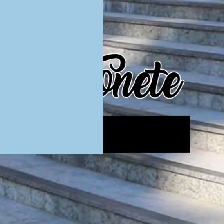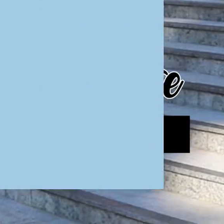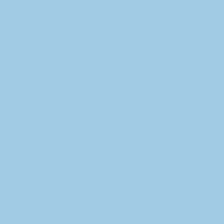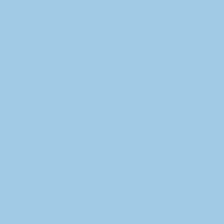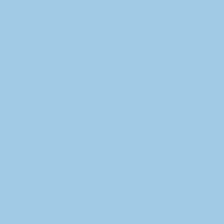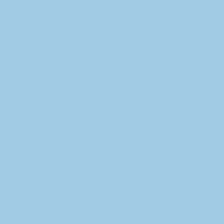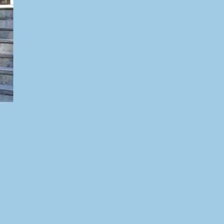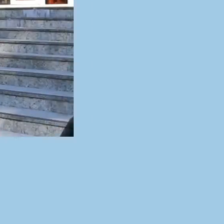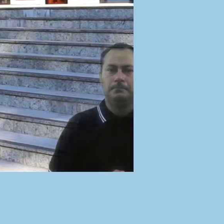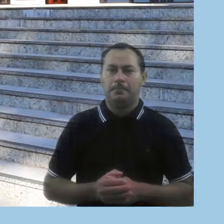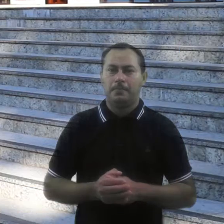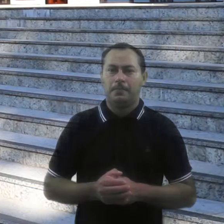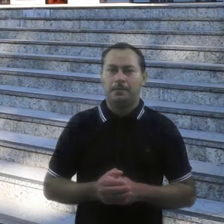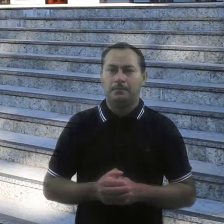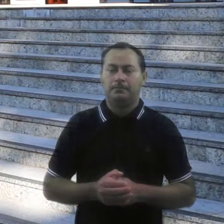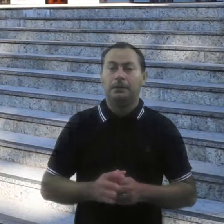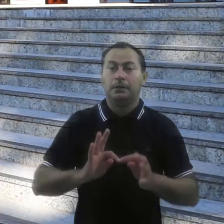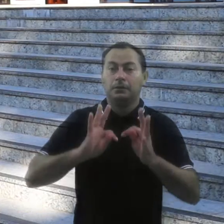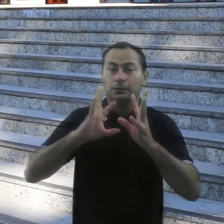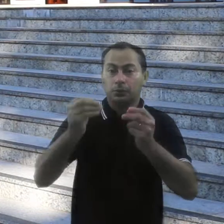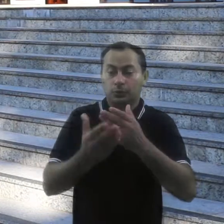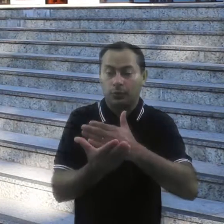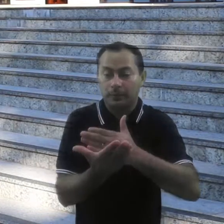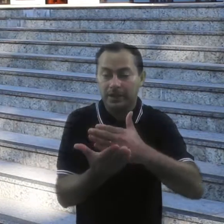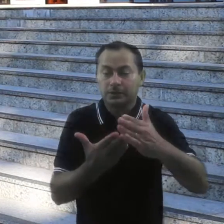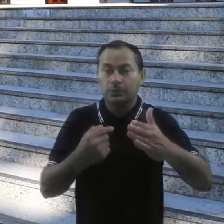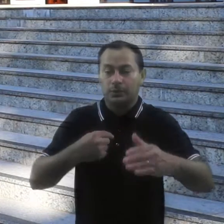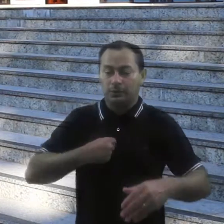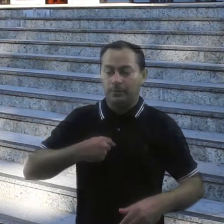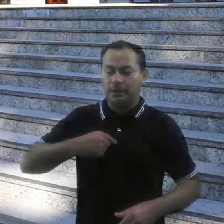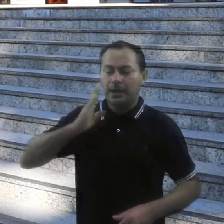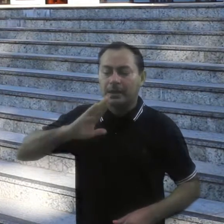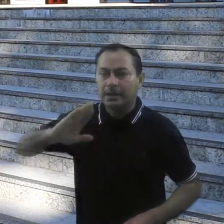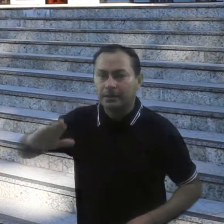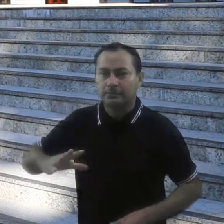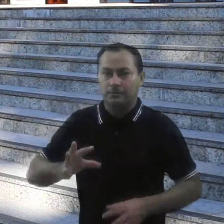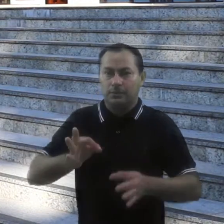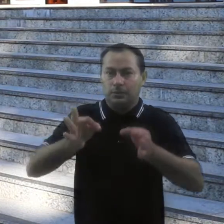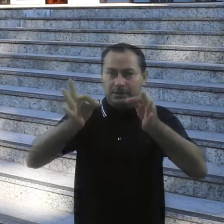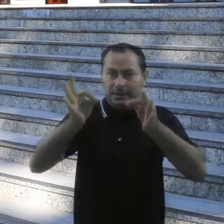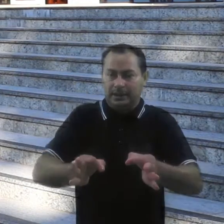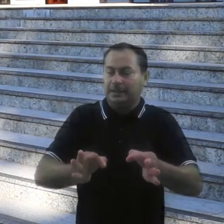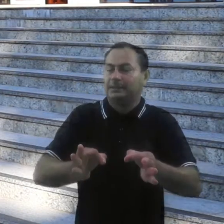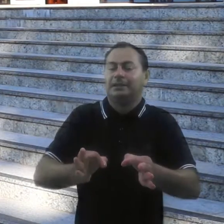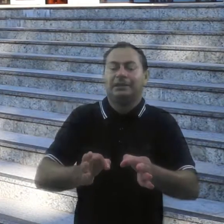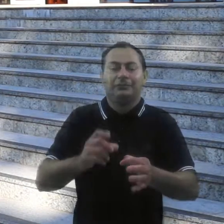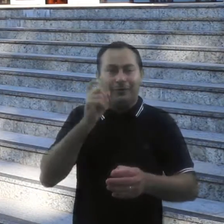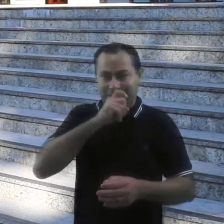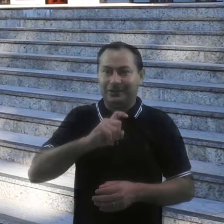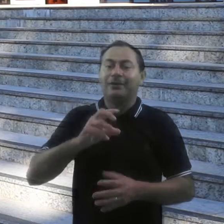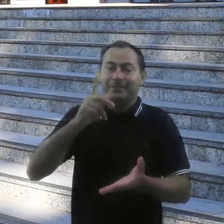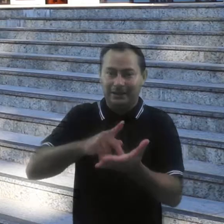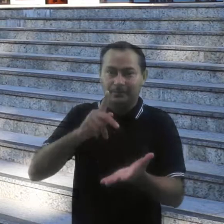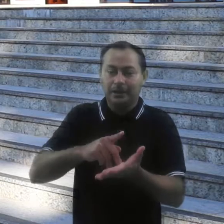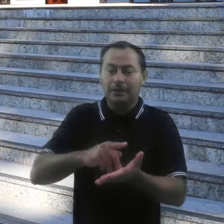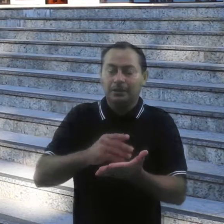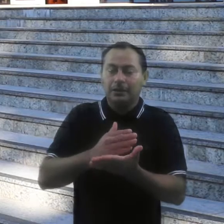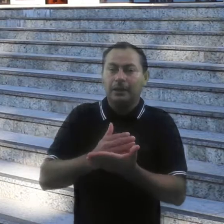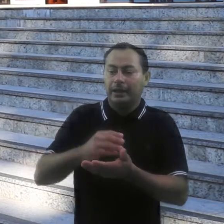Tudo começou na minha infância, com certeza, não nego isso, é no berço, na família, onde